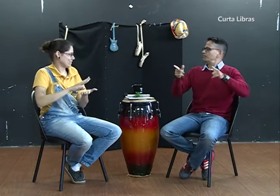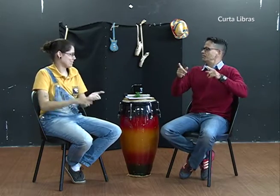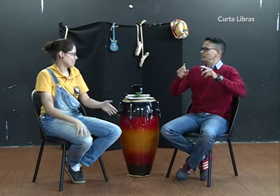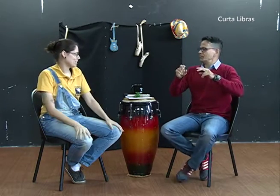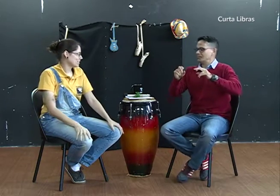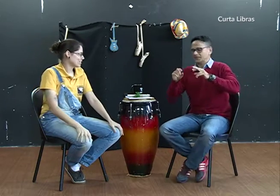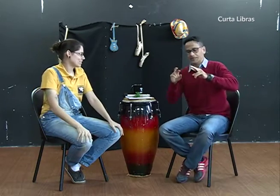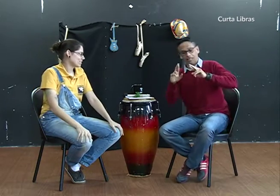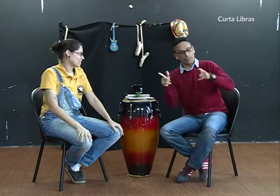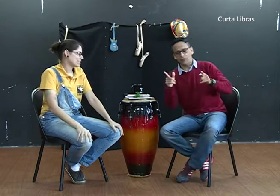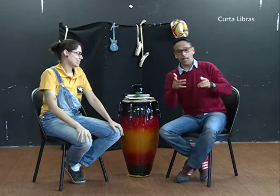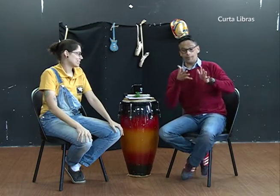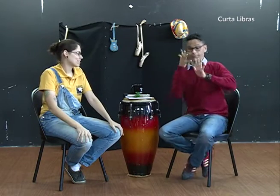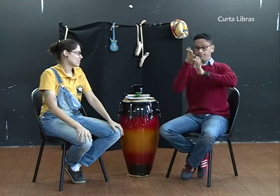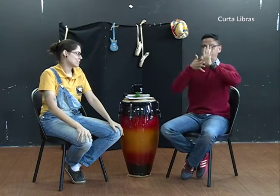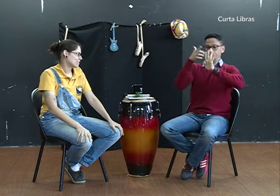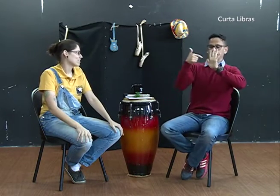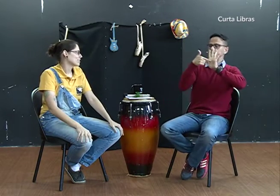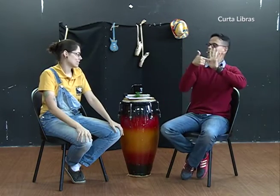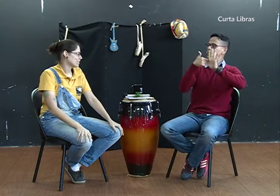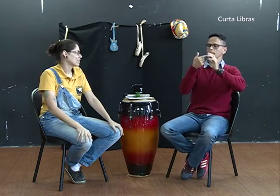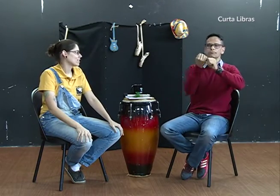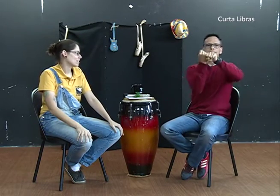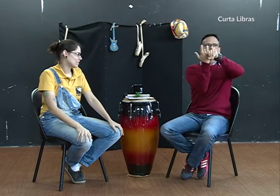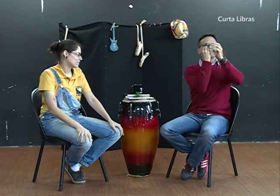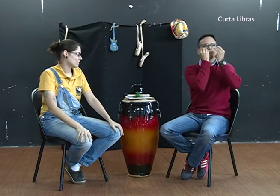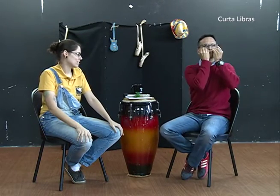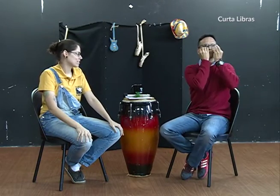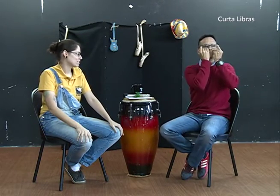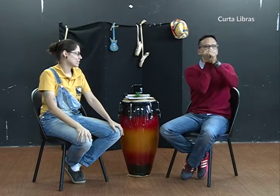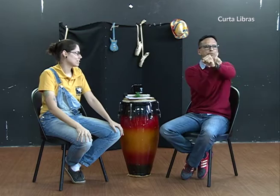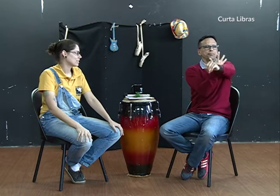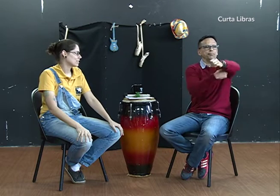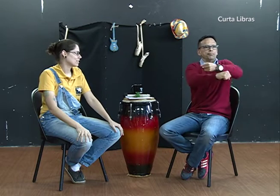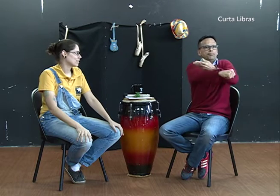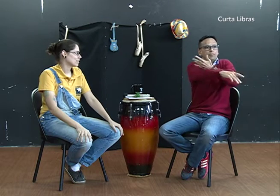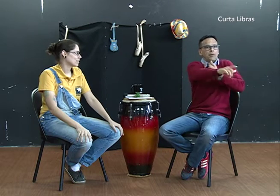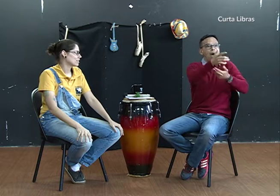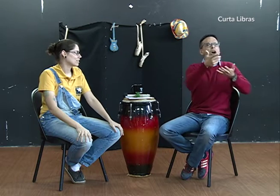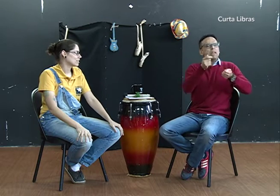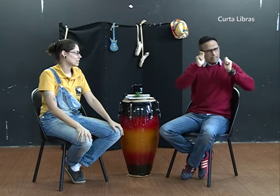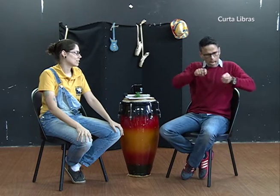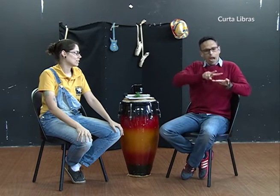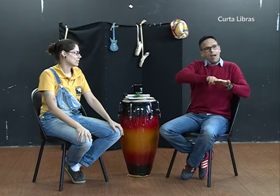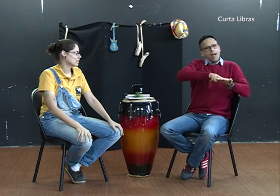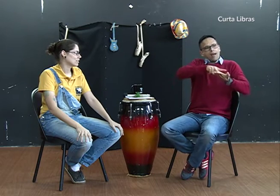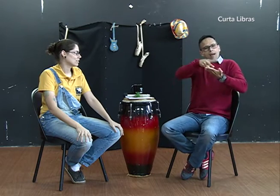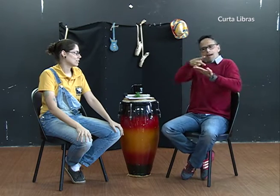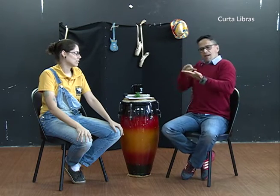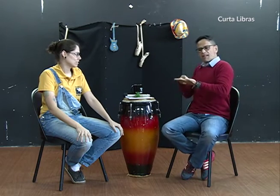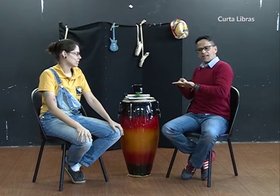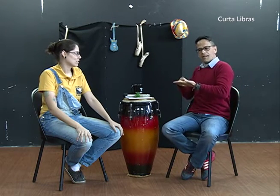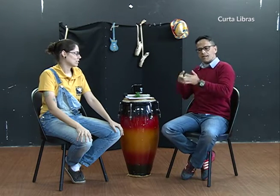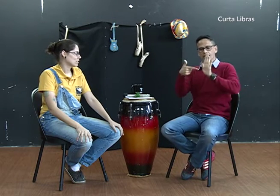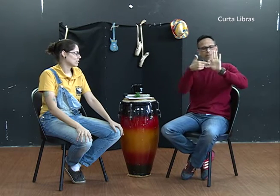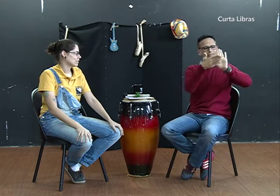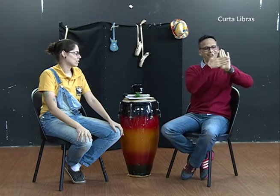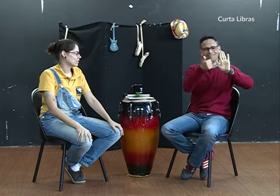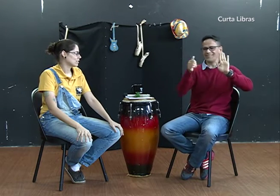É bem diferente, bem diferente. Na língua de sinais, a emoção que se quer passar muda completamente quando o estilo é